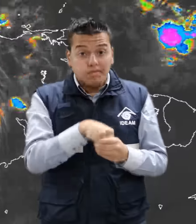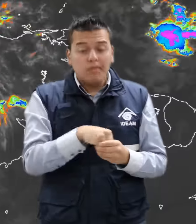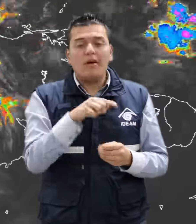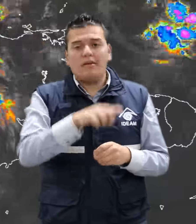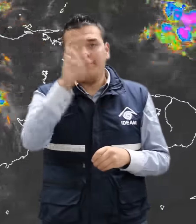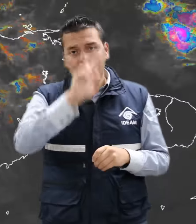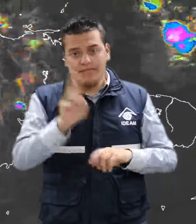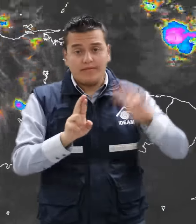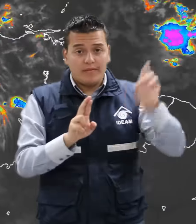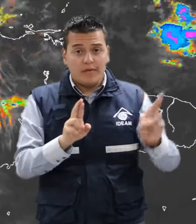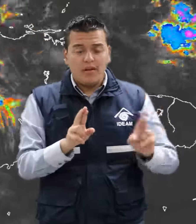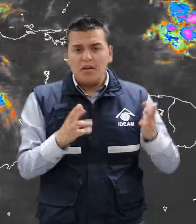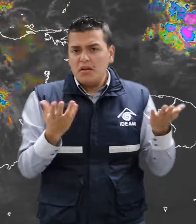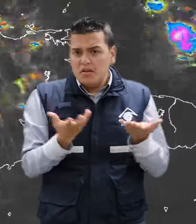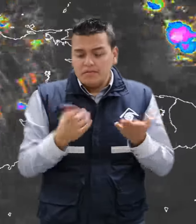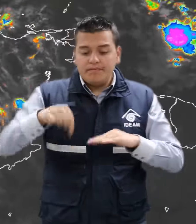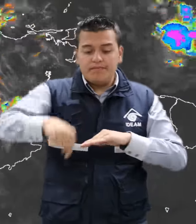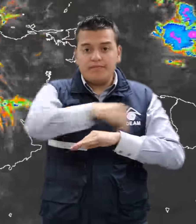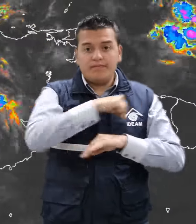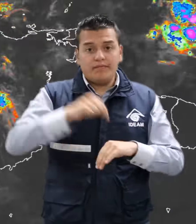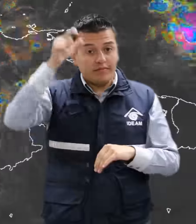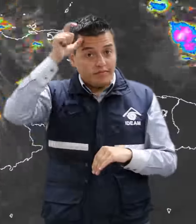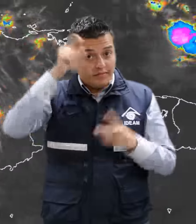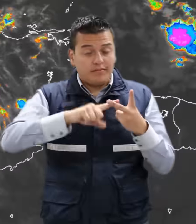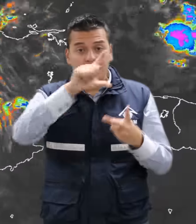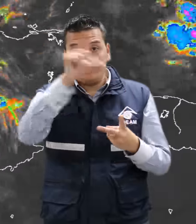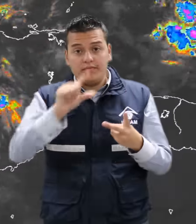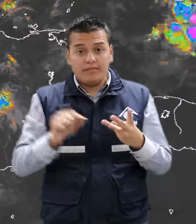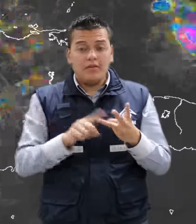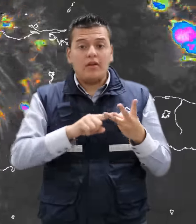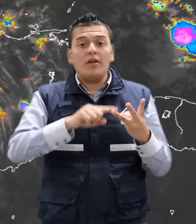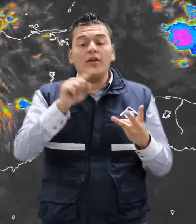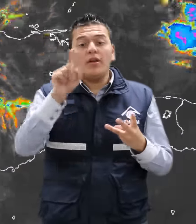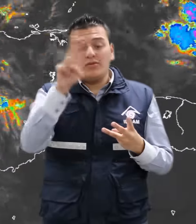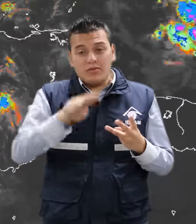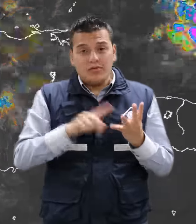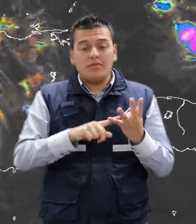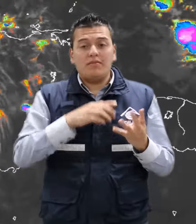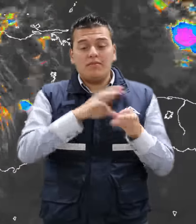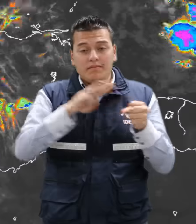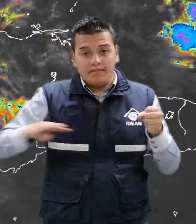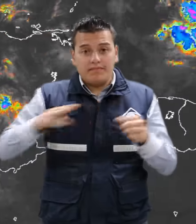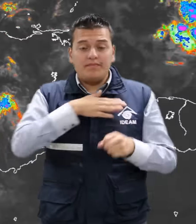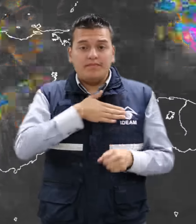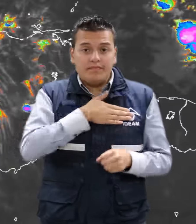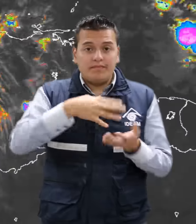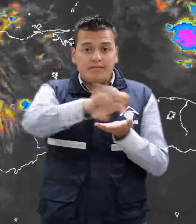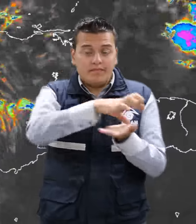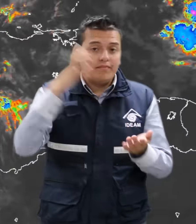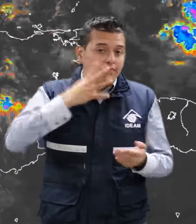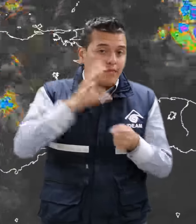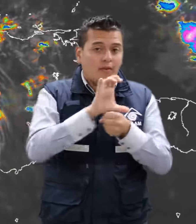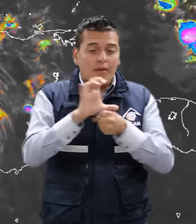casos de actividad eléctrica sobre amplios sectores de Córdoba, Cesar, Sucre, Magdalena, Bolívar, Antioquia, Los Santanderes, Cundinamarca, Occidente